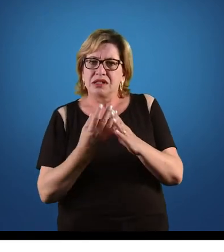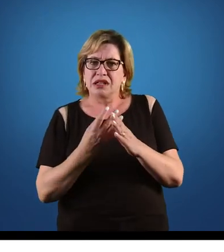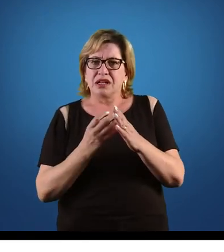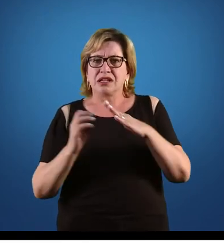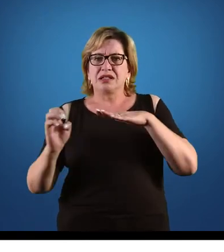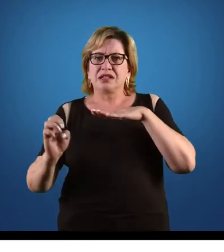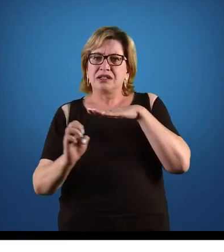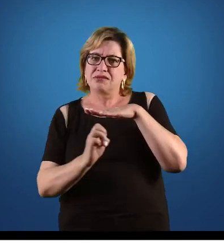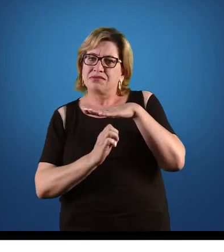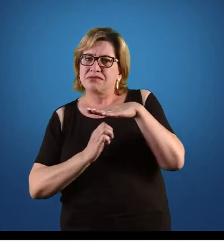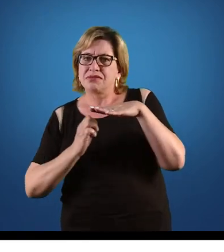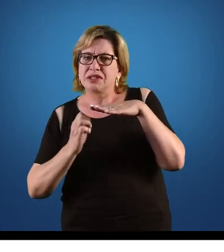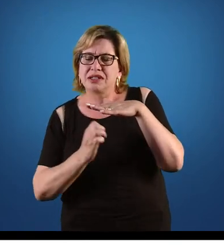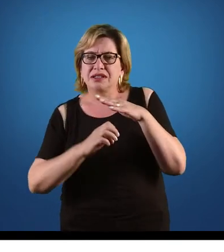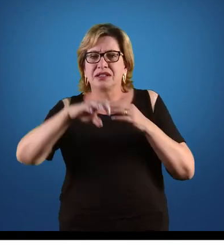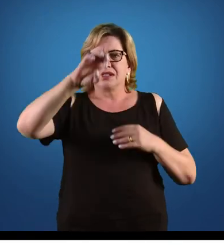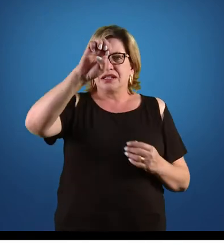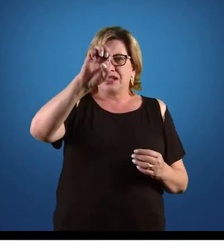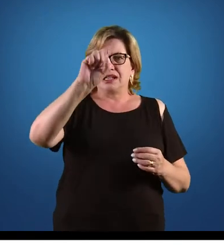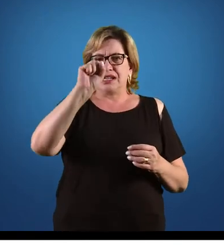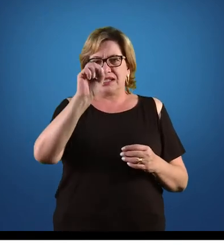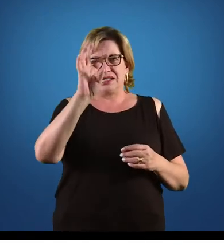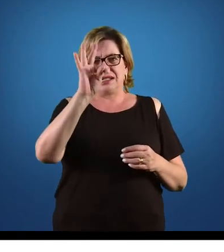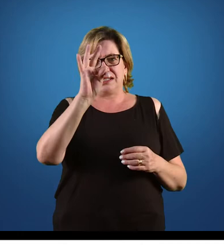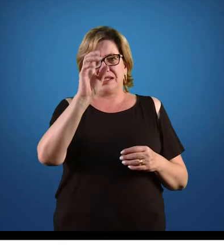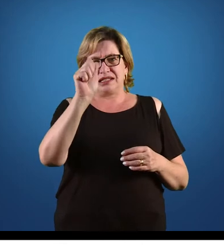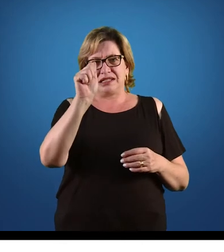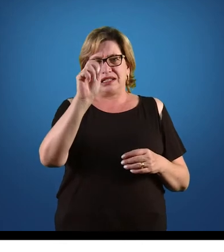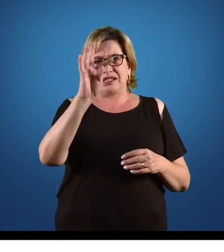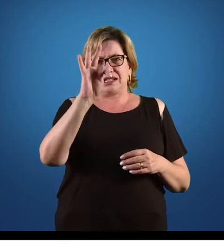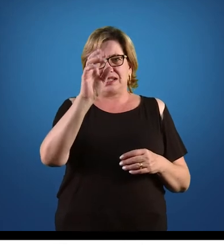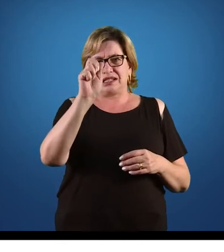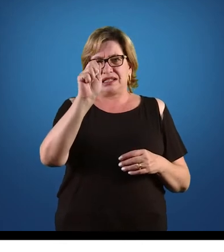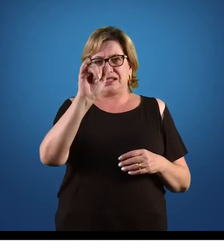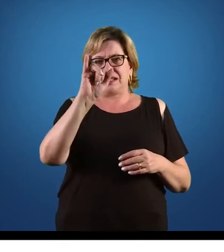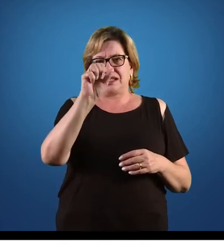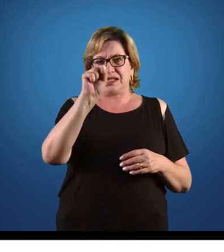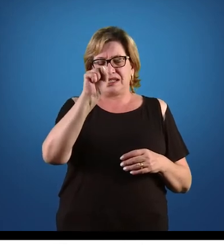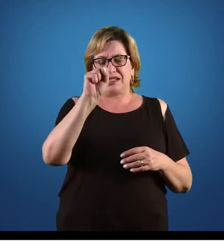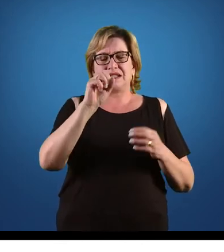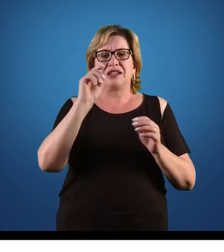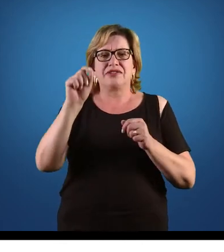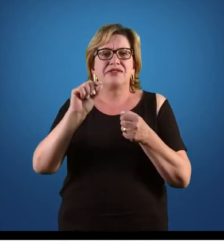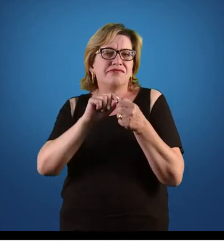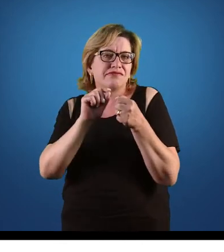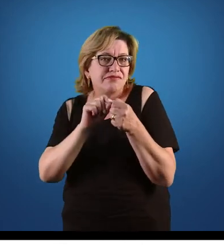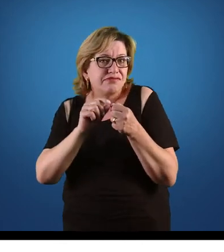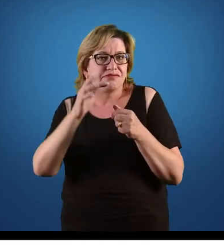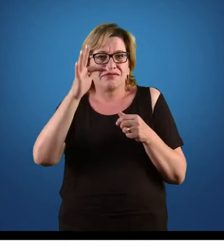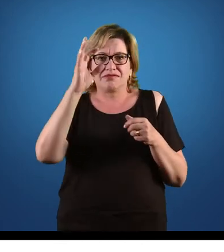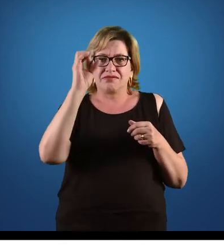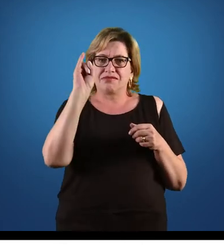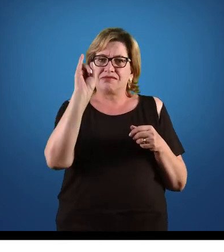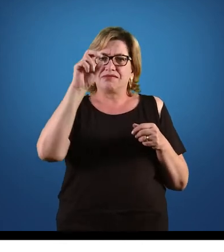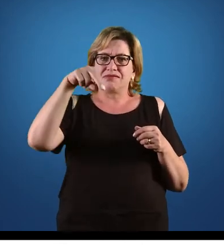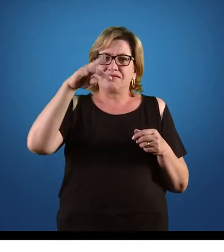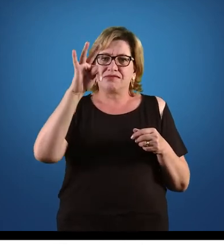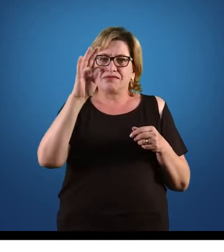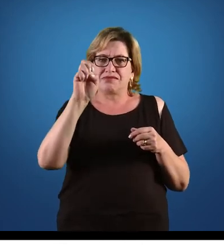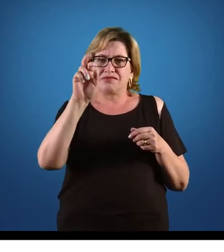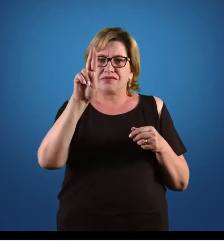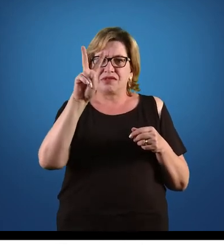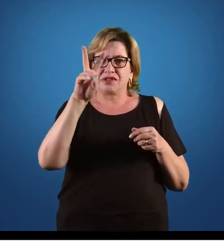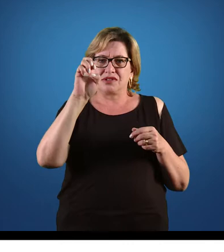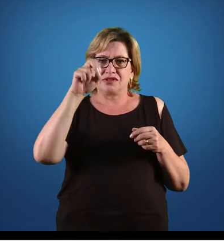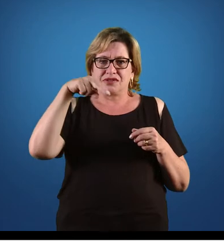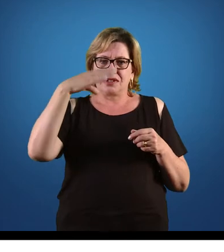Organizações estatais para fazer essa intervenção, tá? Ou seja, o Estado tem o seu